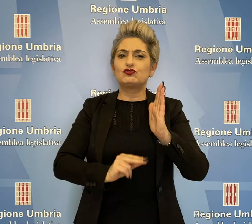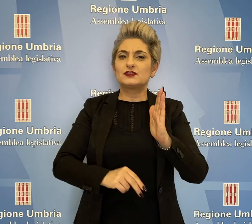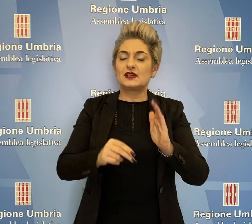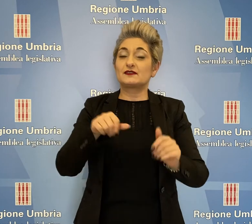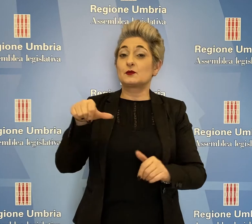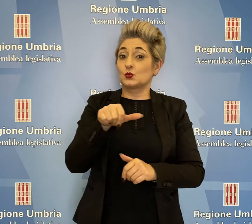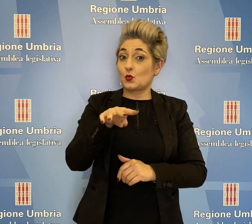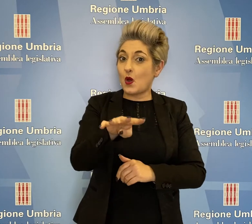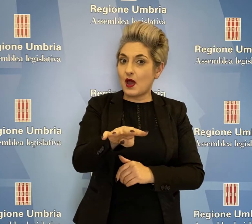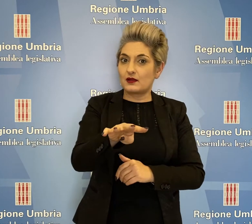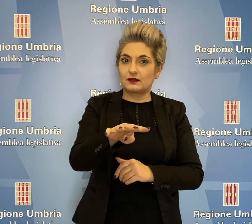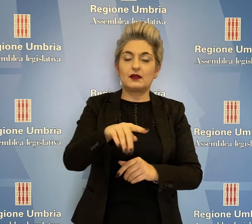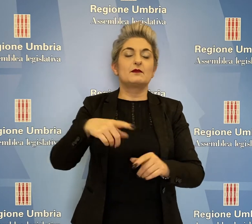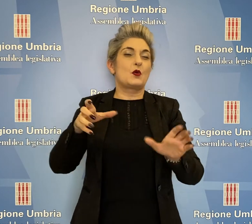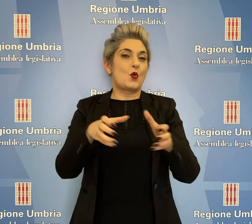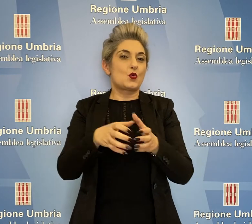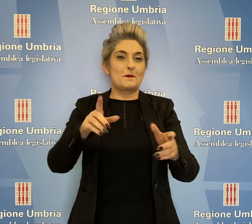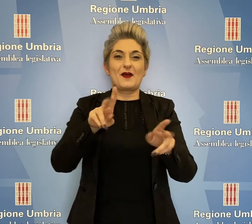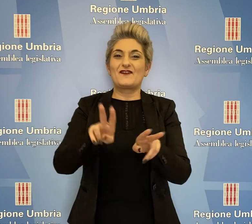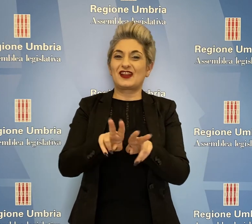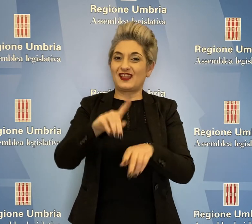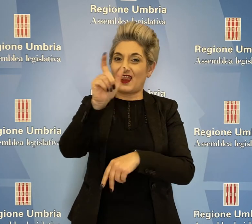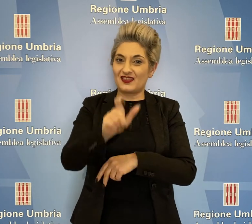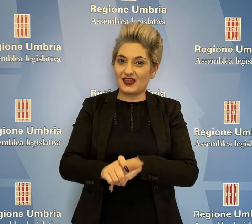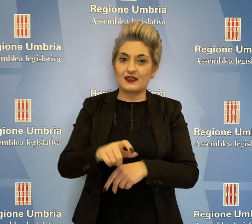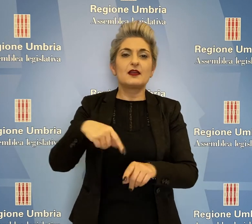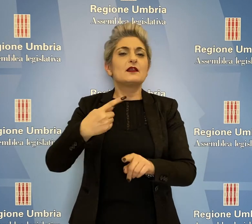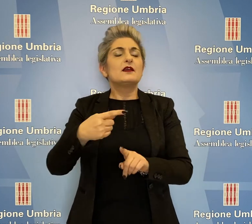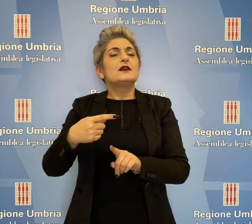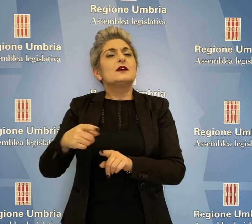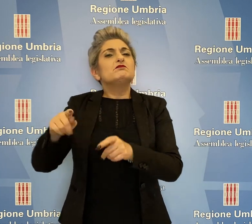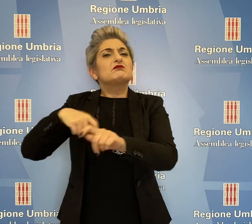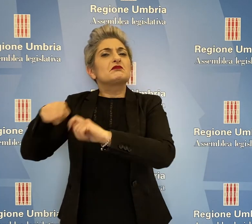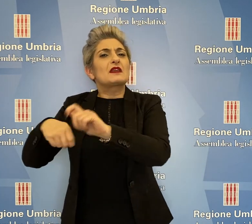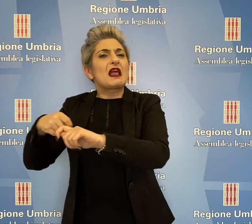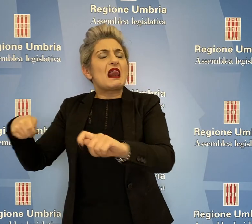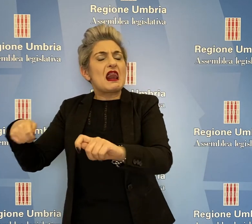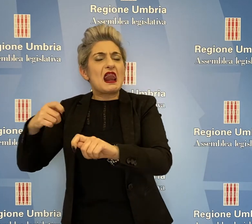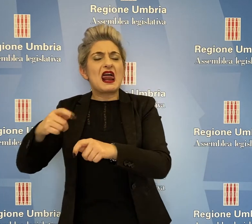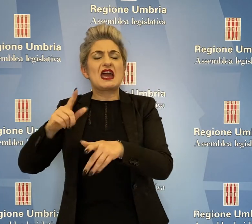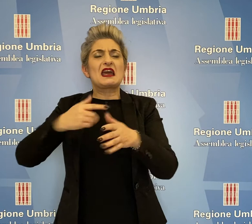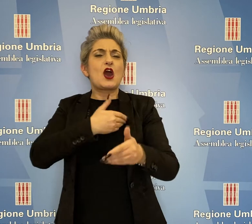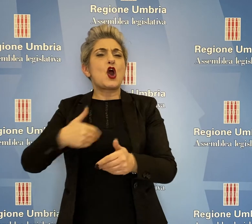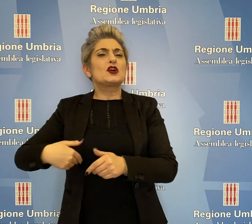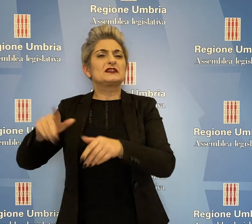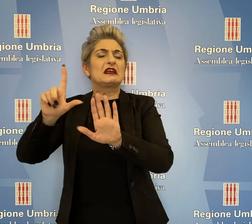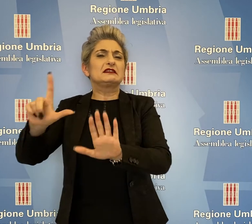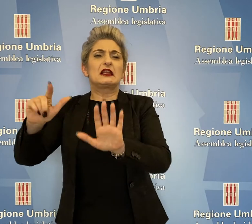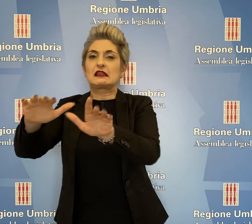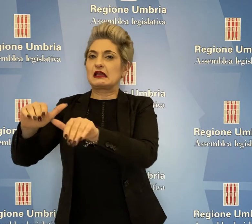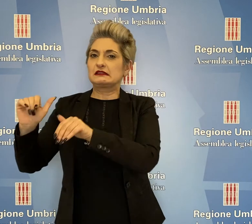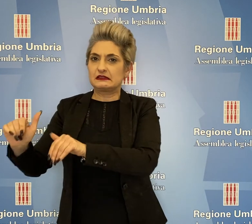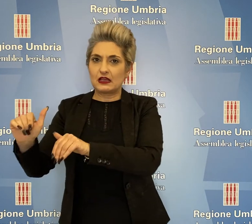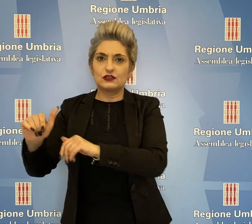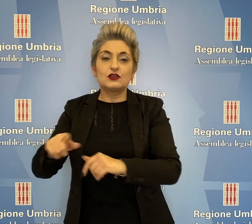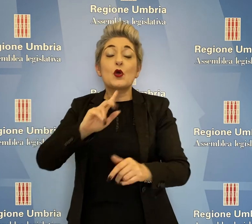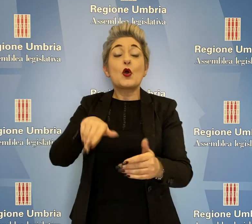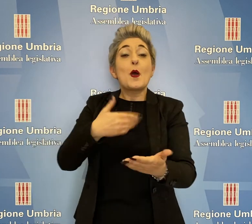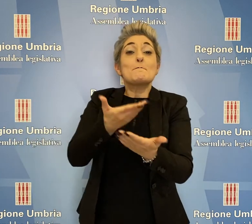Legislativa, Marco Squarta, Gruppo Fratelli d'Italia, e le sette astensioni dei consiglieri della Lega, la mozione è promossa